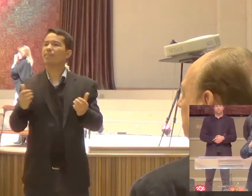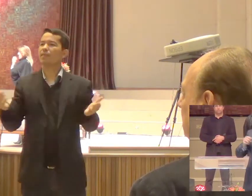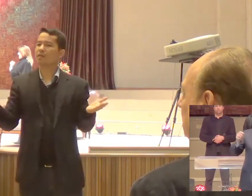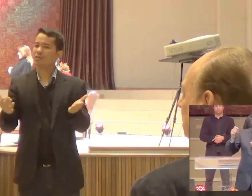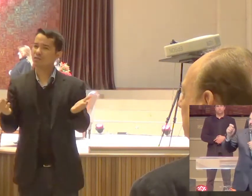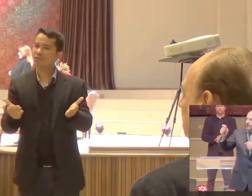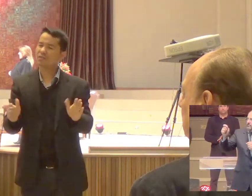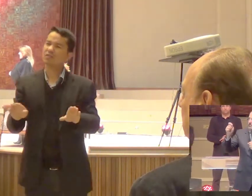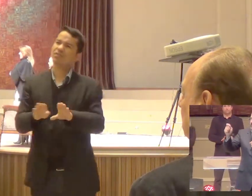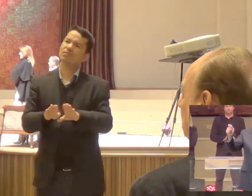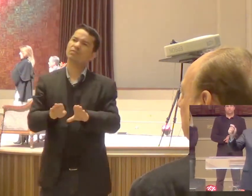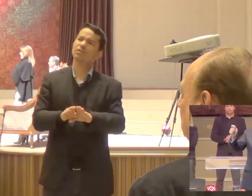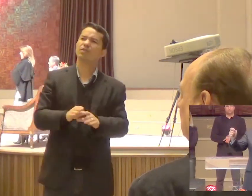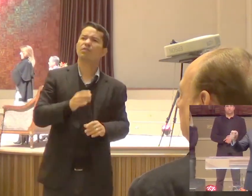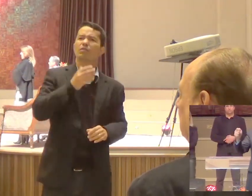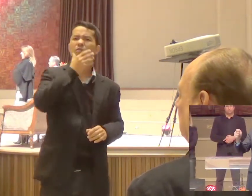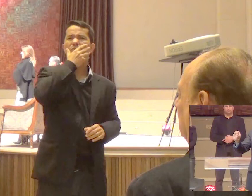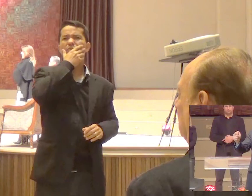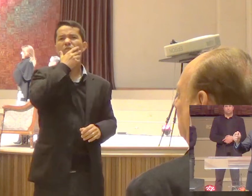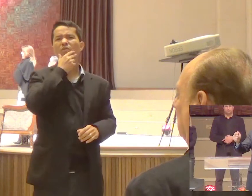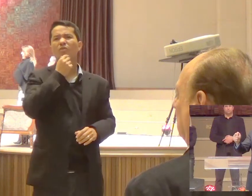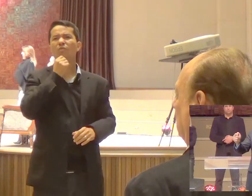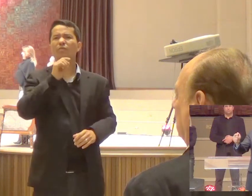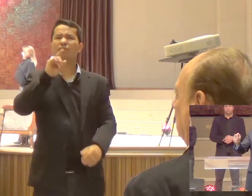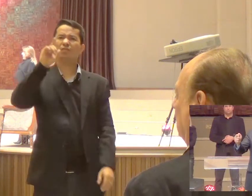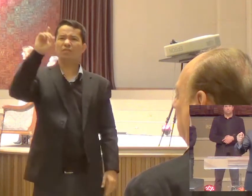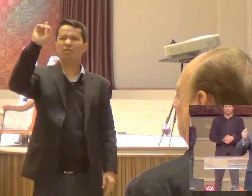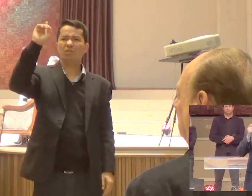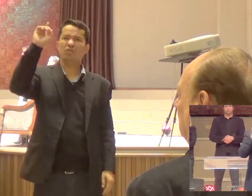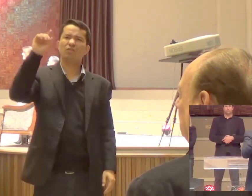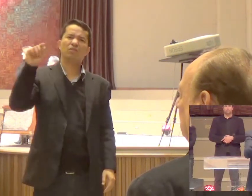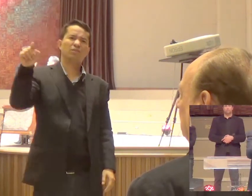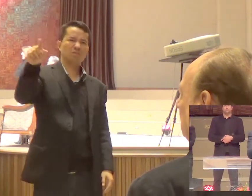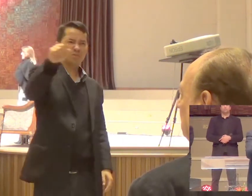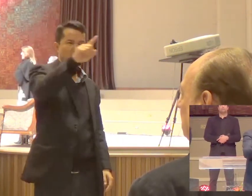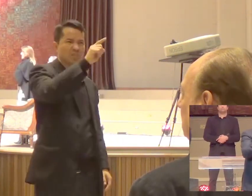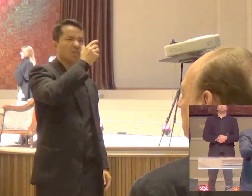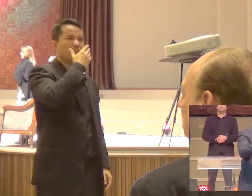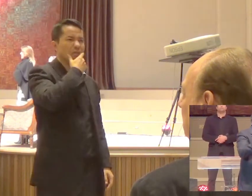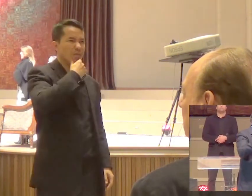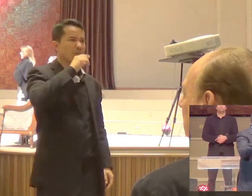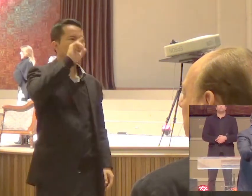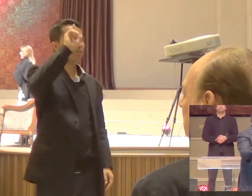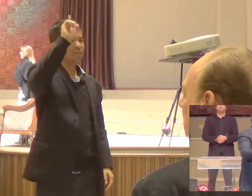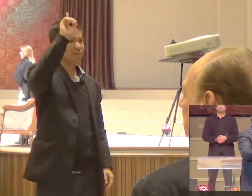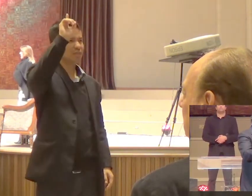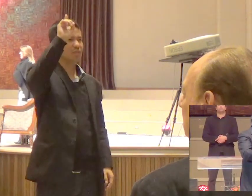Homens de Deus Se levantem E digam Nesta cidade